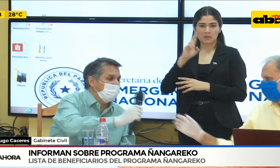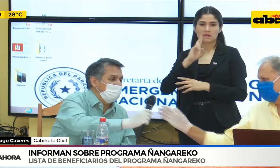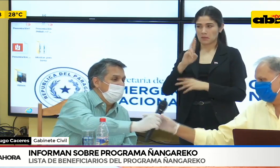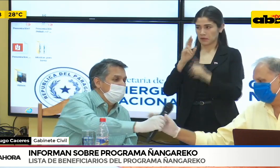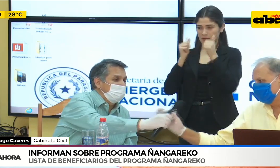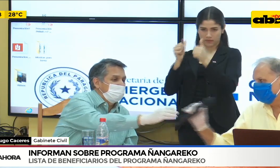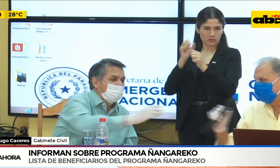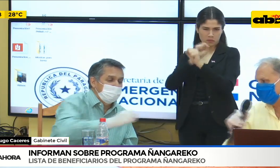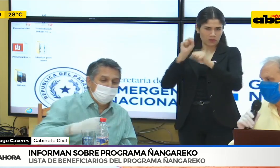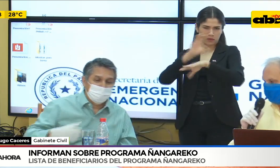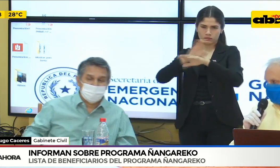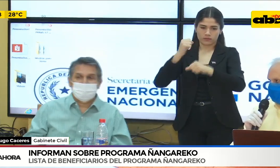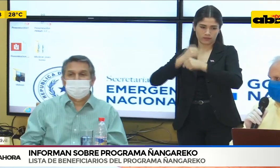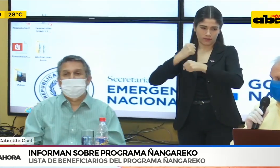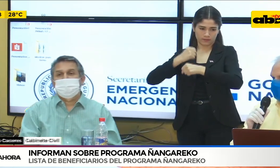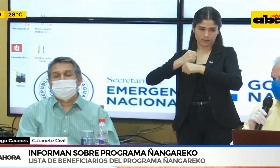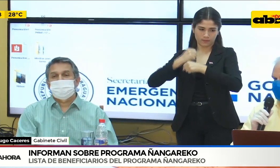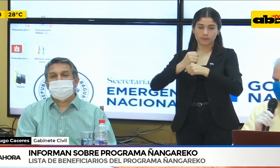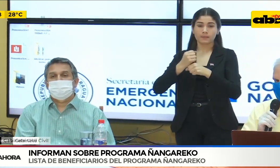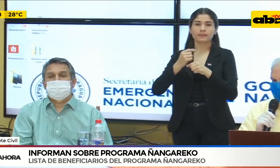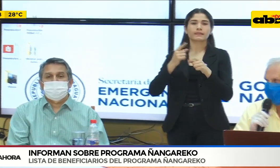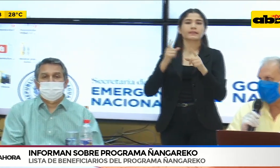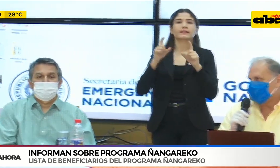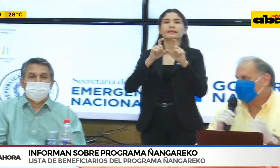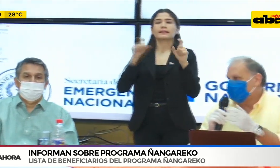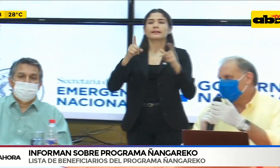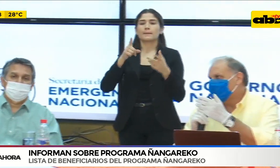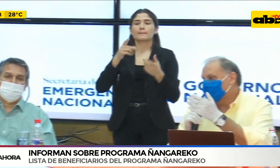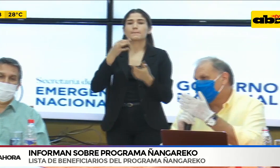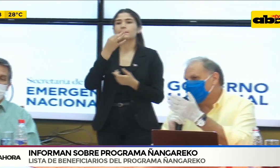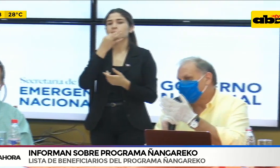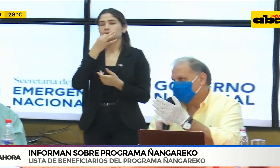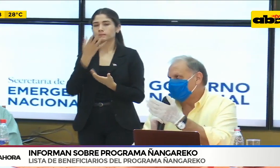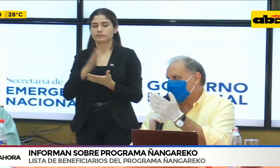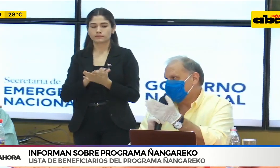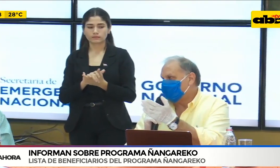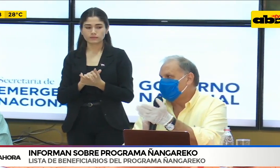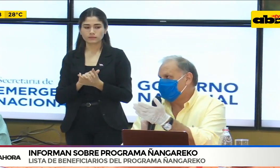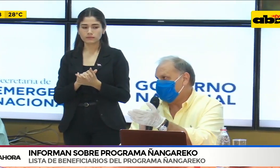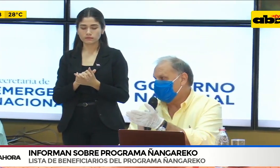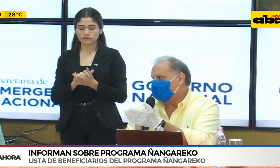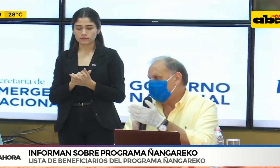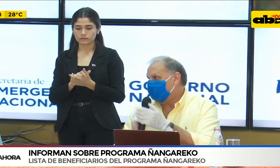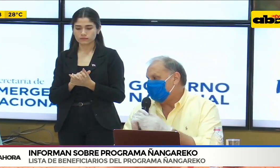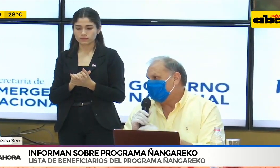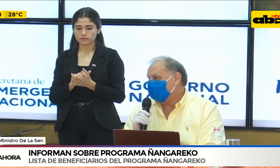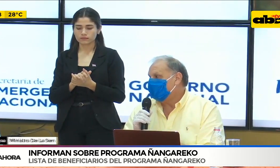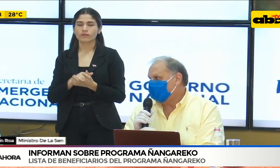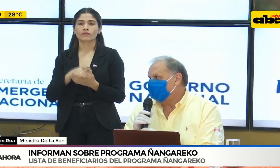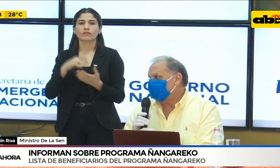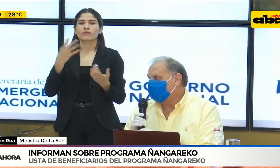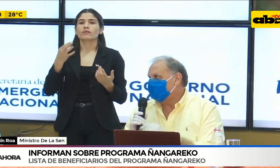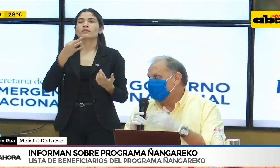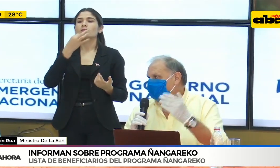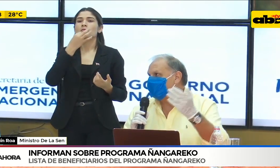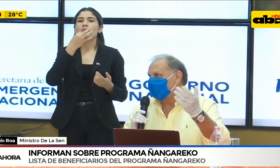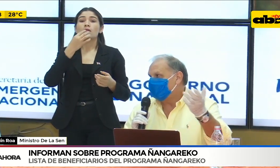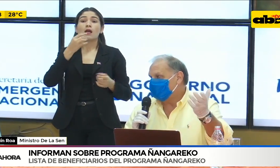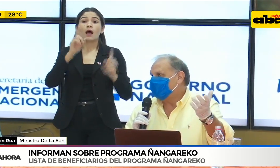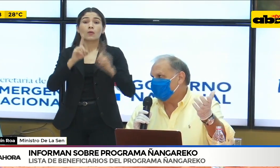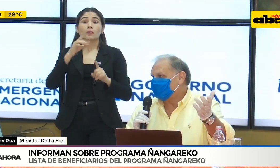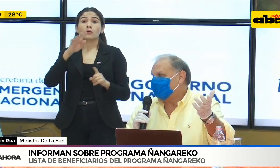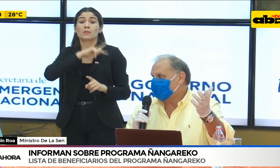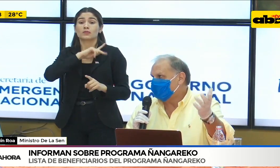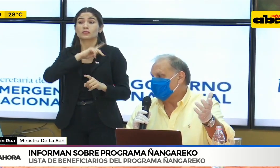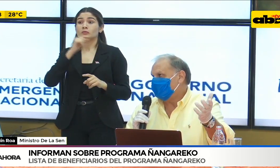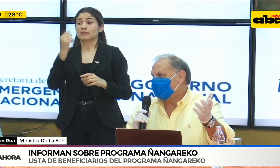Ministro. Vamos a estar entregando un kit con un costo casi aproximado a los 500 mil guaraníes porque es lo que